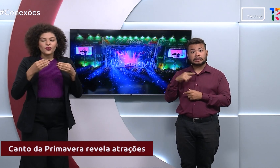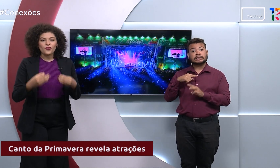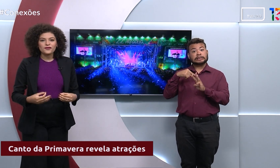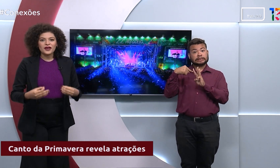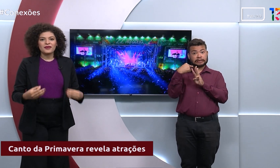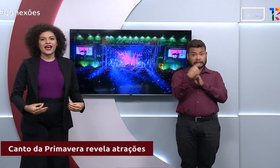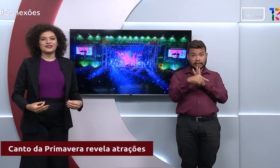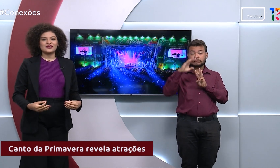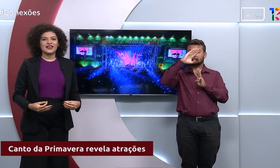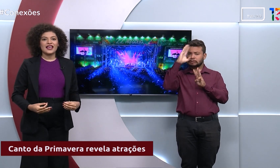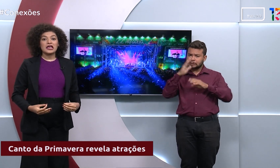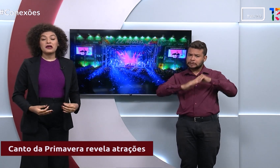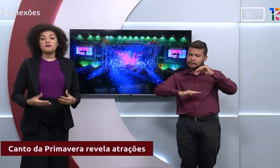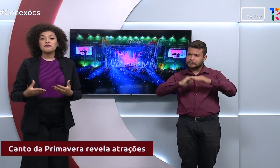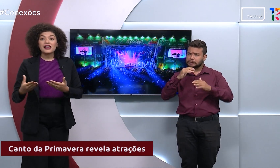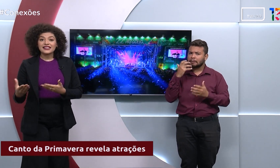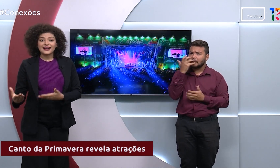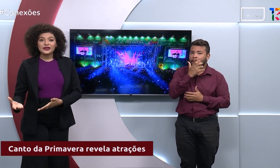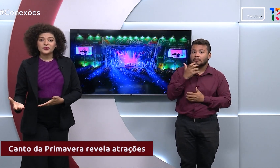artistas nacionais confirmados.